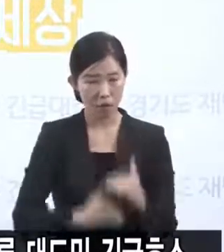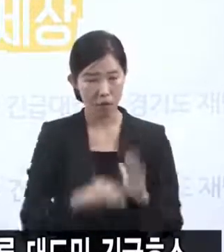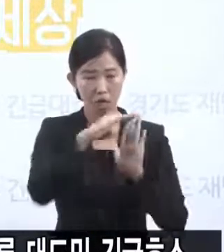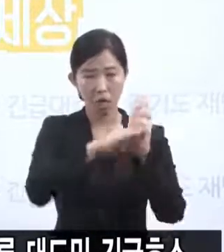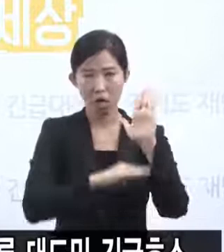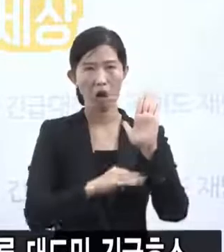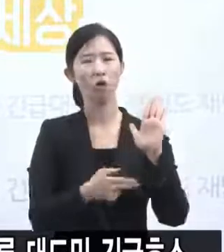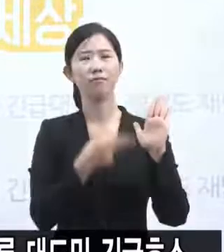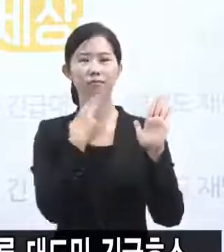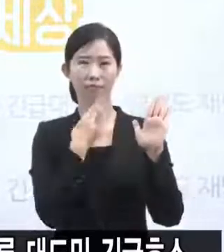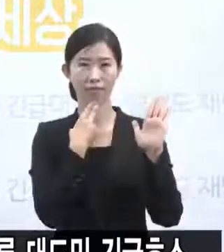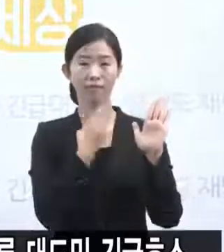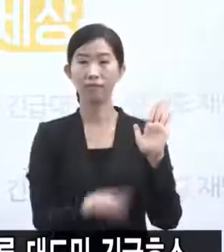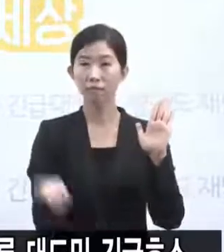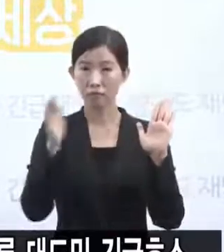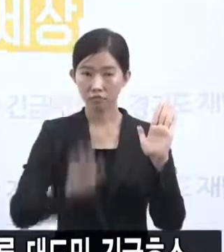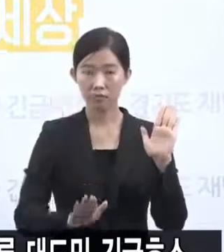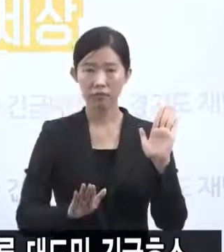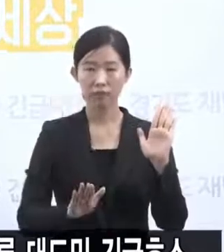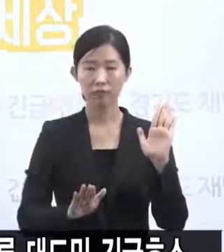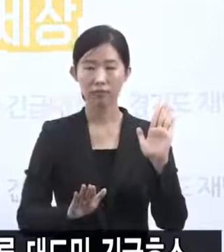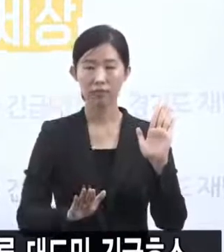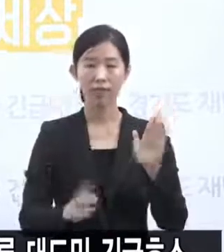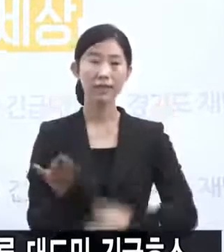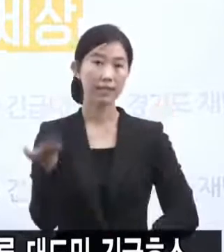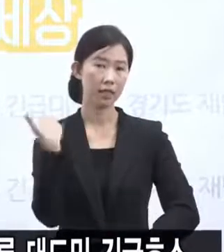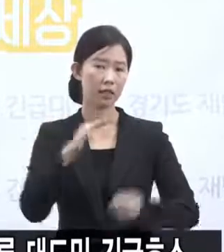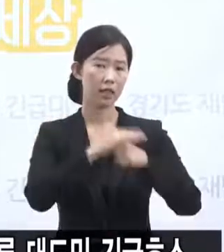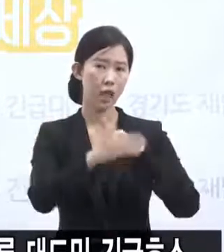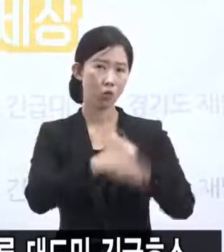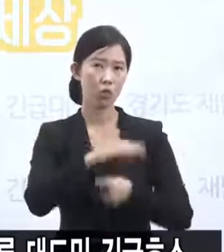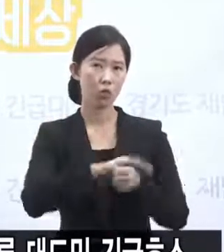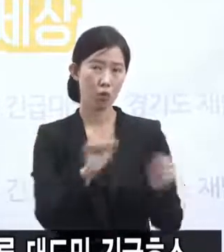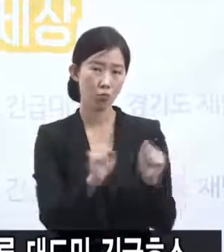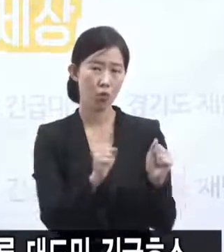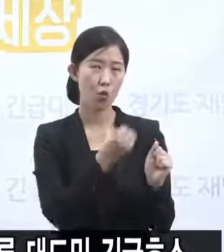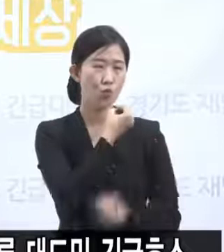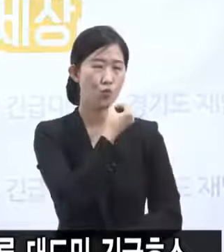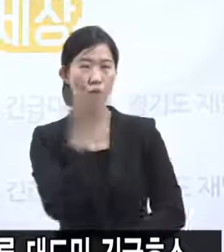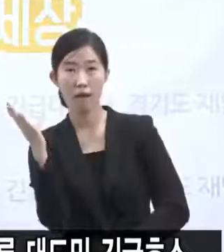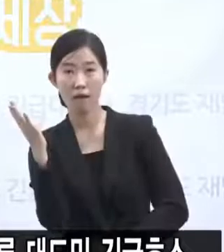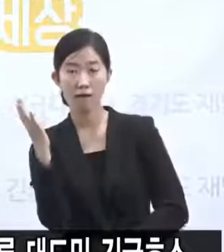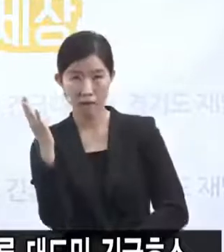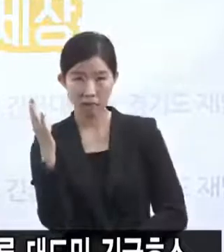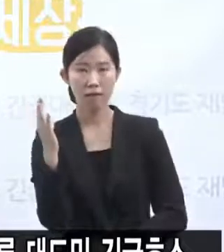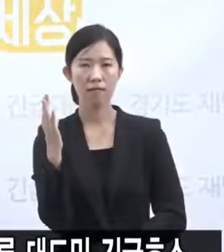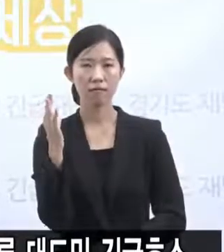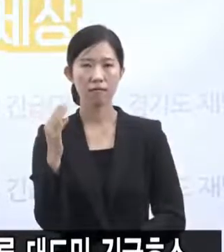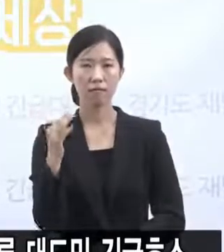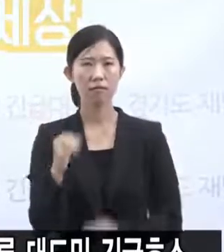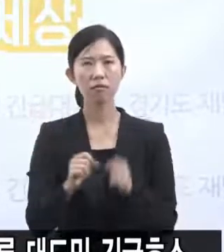그렇지만 지난 봄 대구 경북 지역 유행 확산시에 사실은 많은